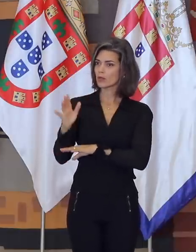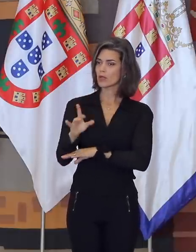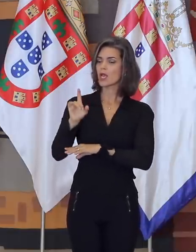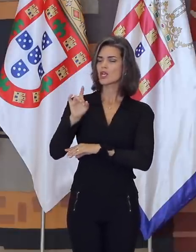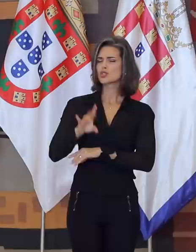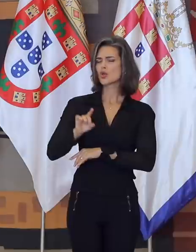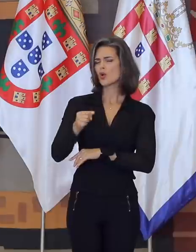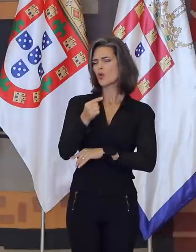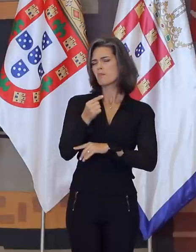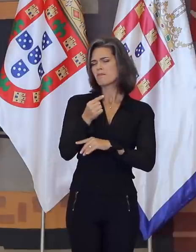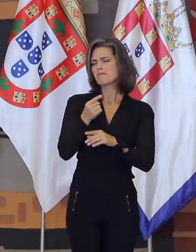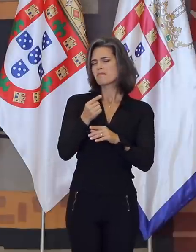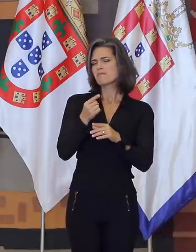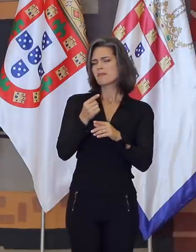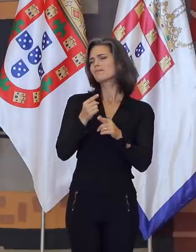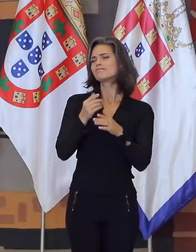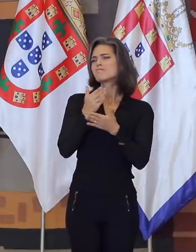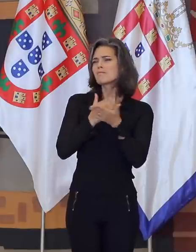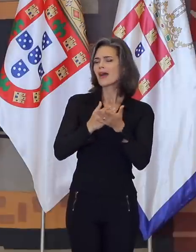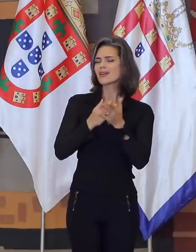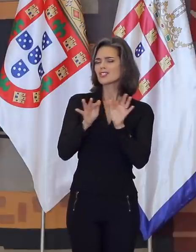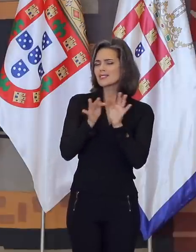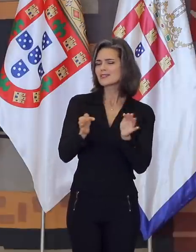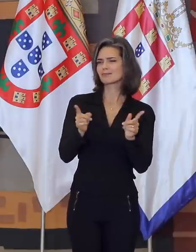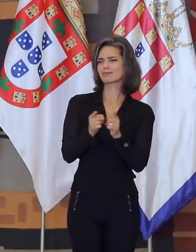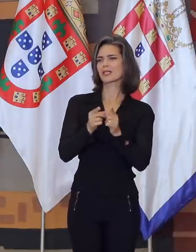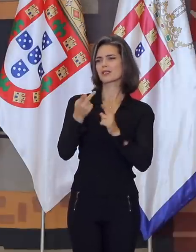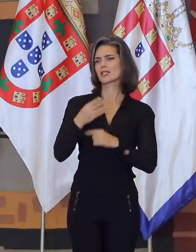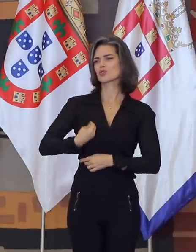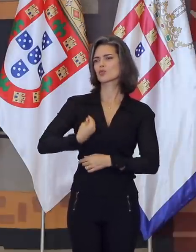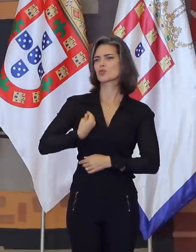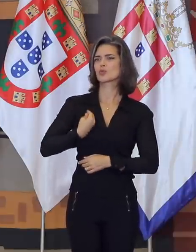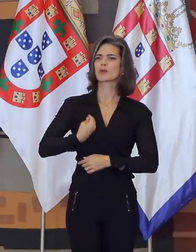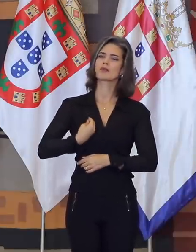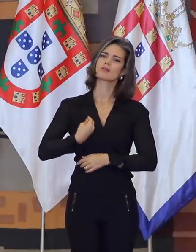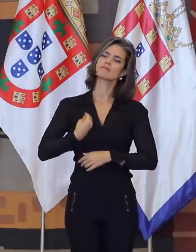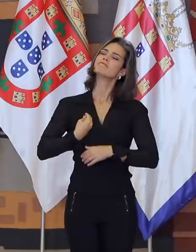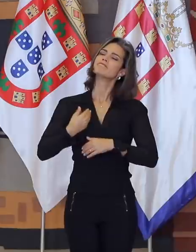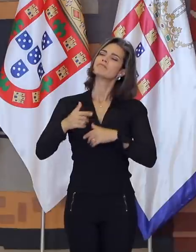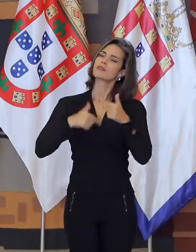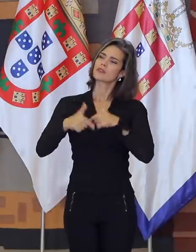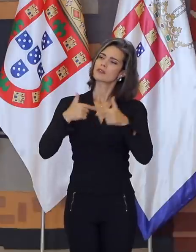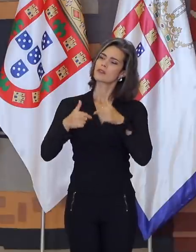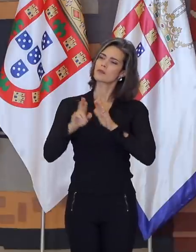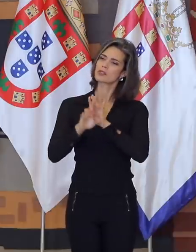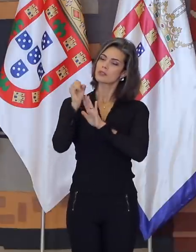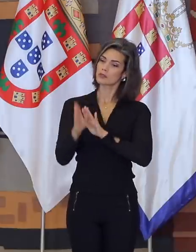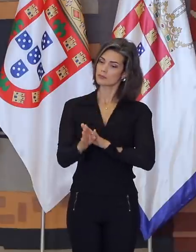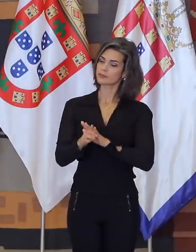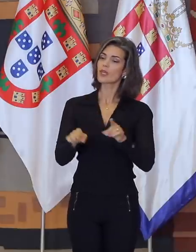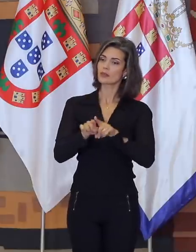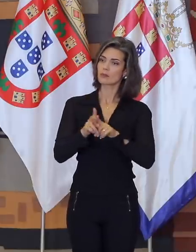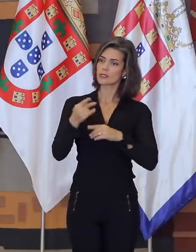parcela ínfima da pauta que comporá o dia a dia do seu trabalho como diplomata. Do mesmo modo,